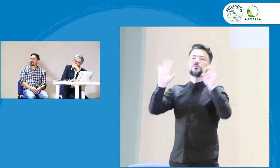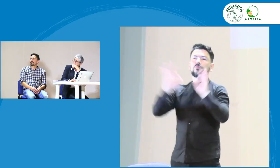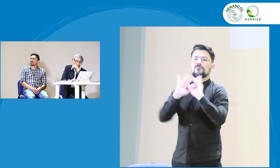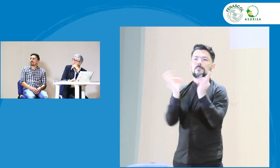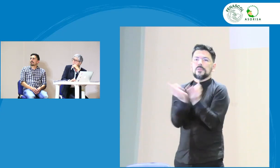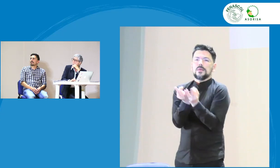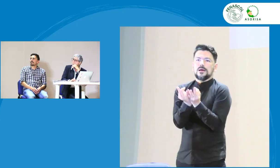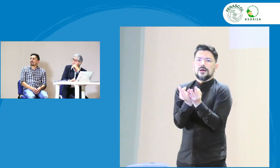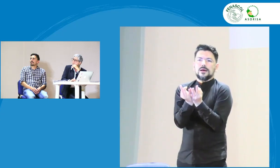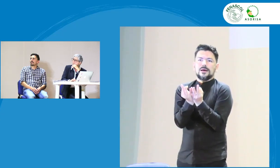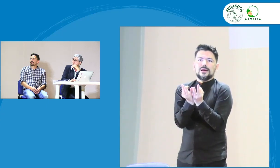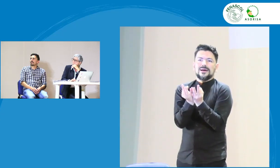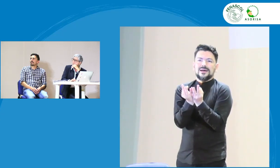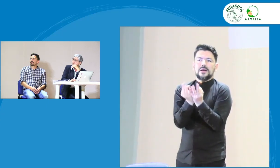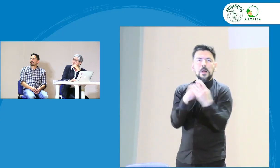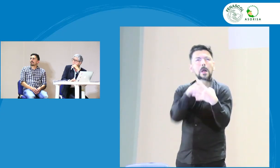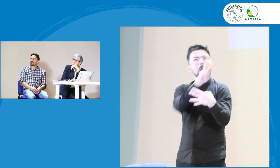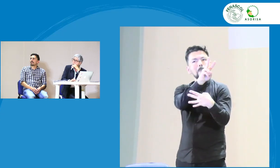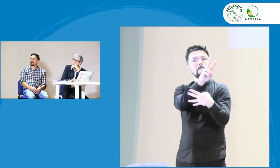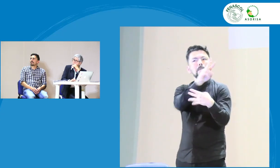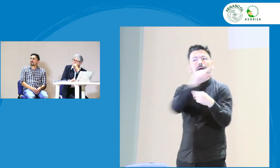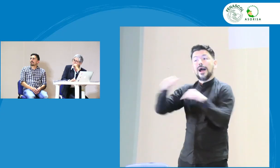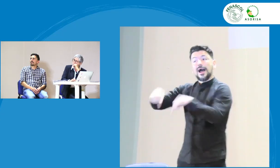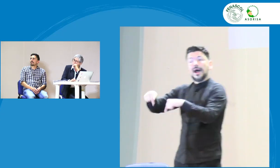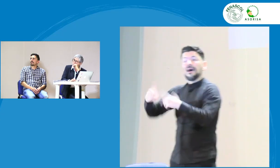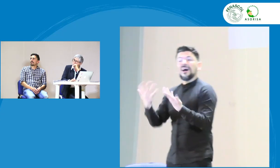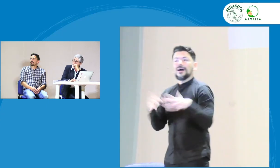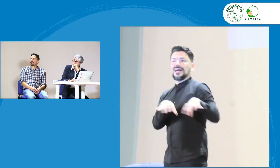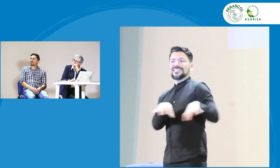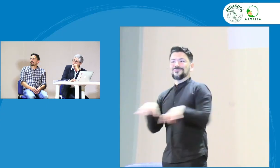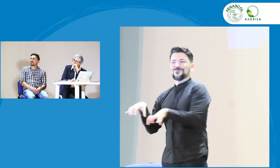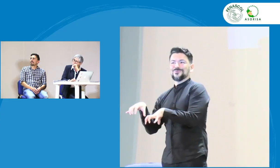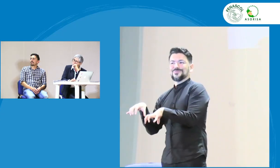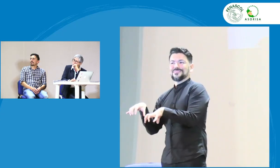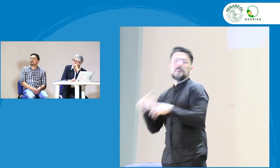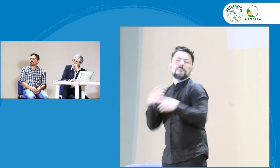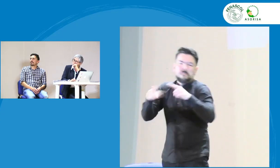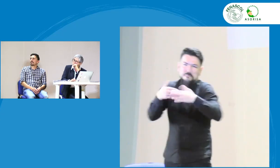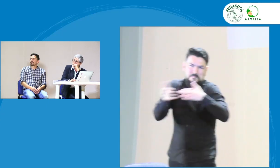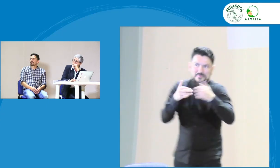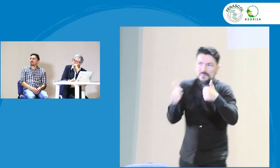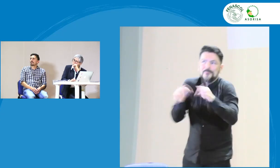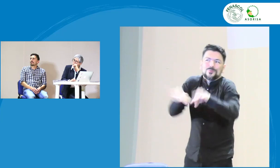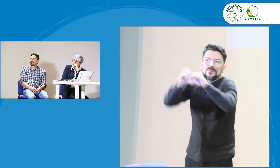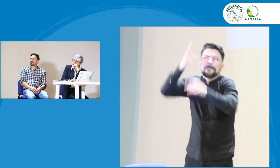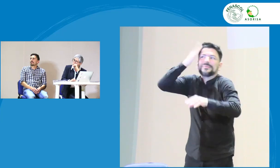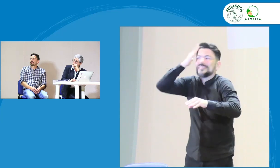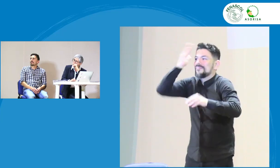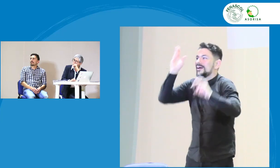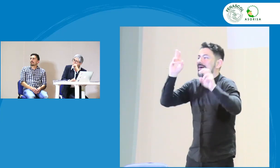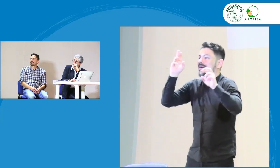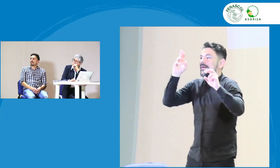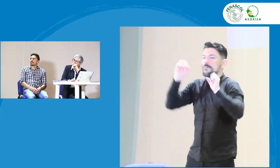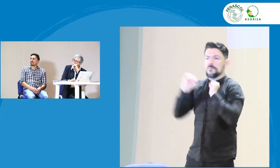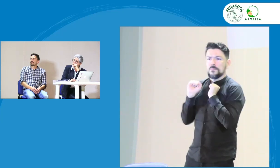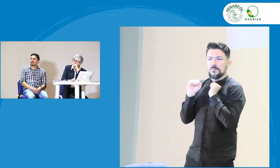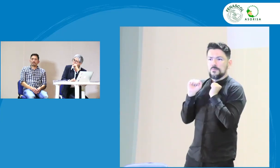desde España, ¿no? Y luego encontramos el tema de la familia y es el tema actitudinal.